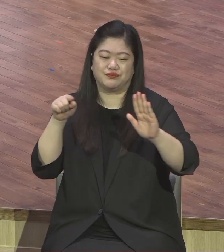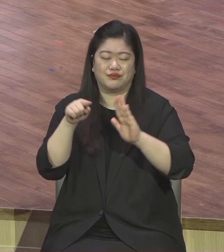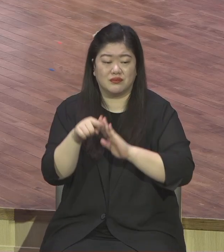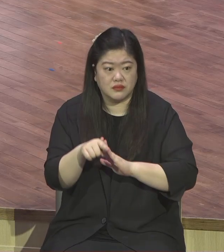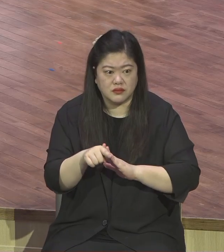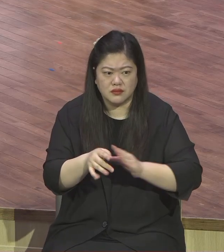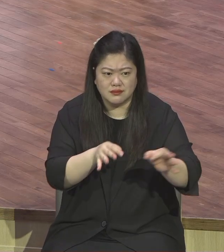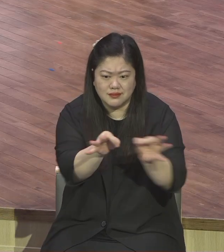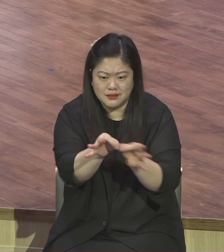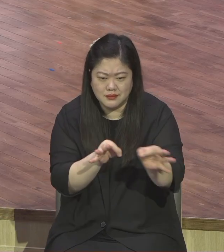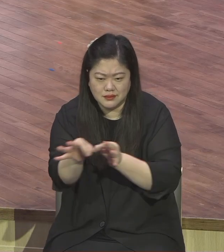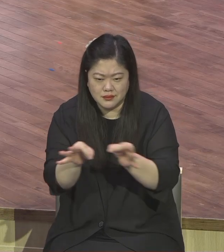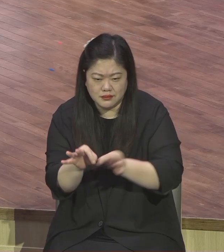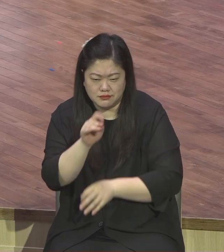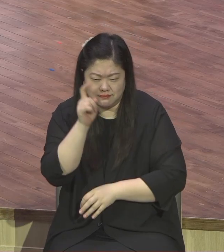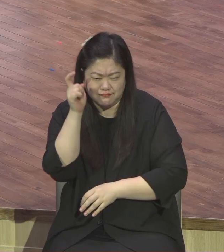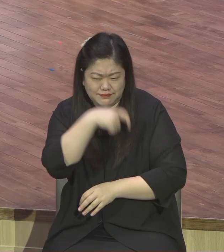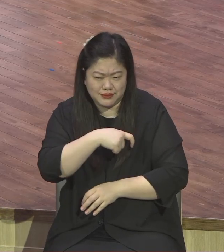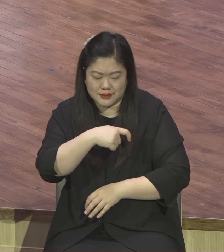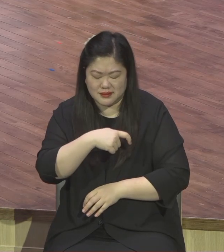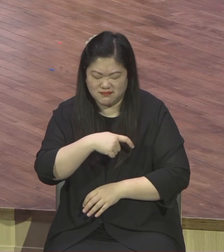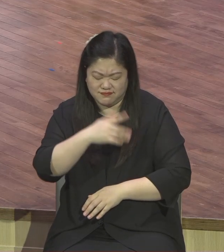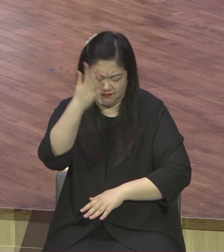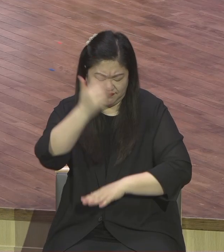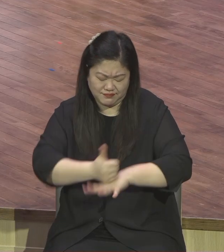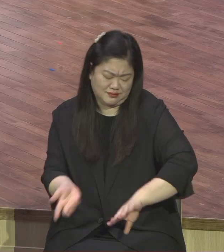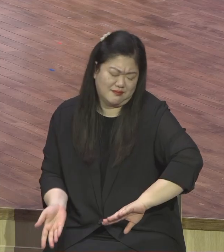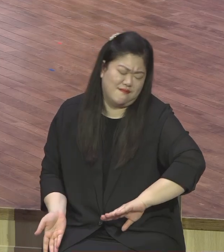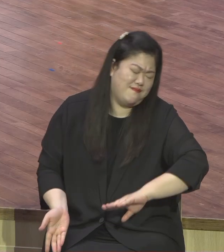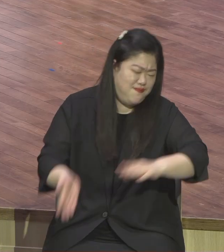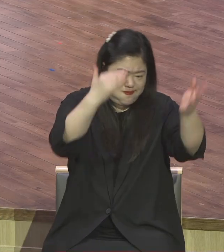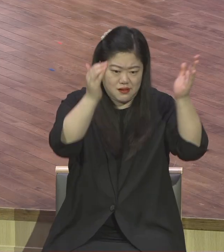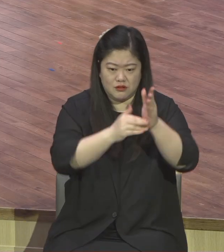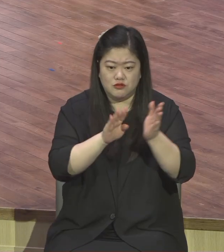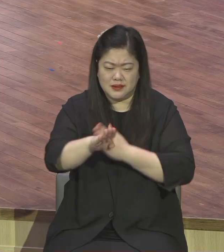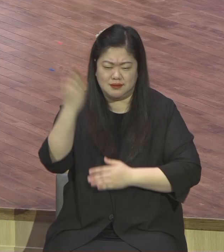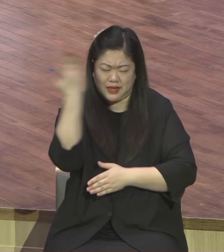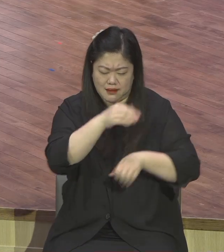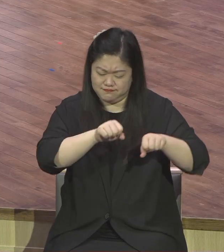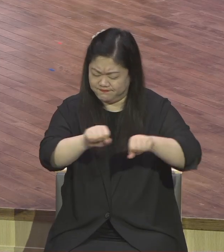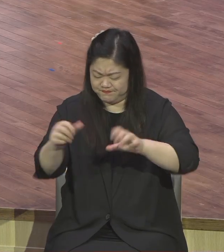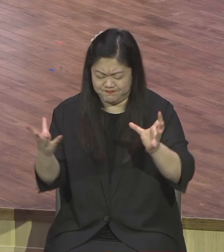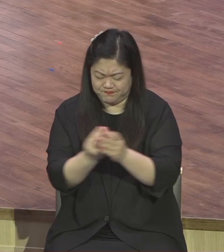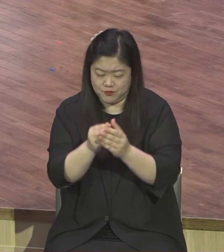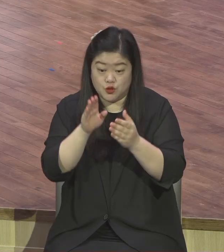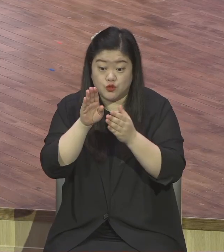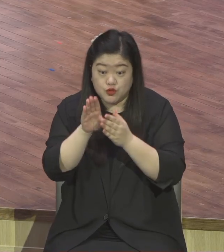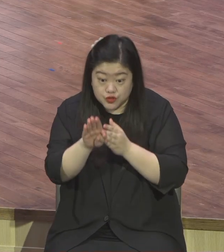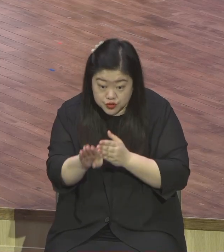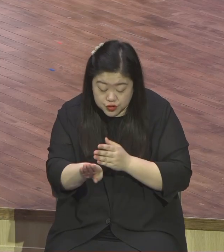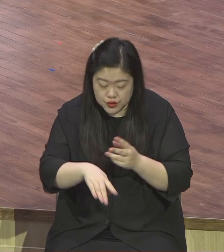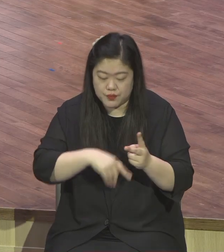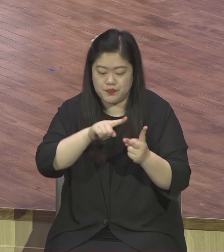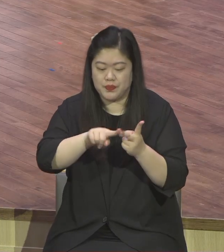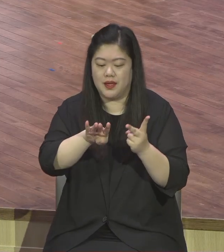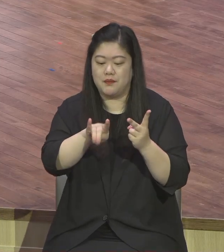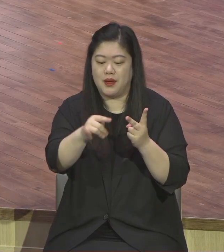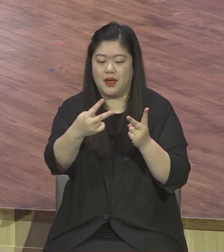잠시 예루살렘 주변에 있는 배단이라는 곳에 가서 좀 쉬셨다가 그 다음 날 예루살렘